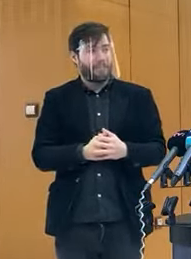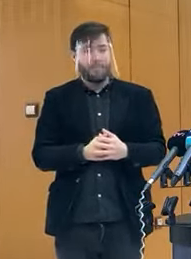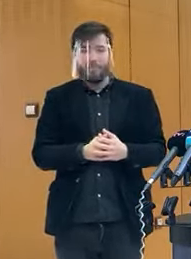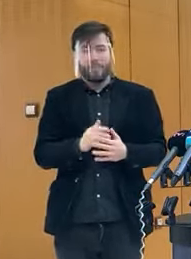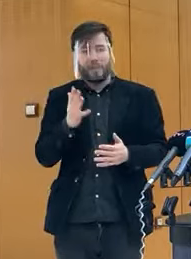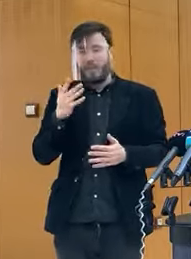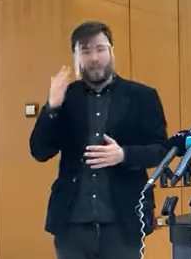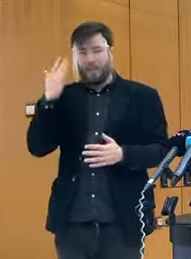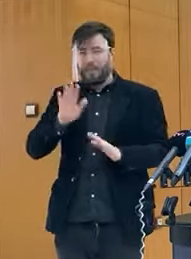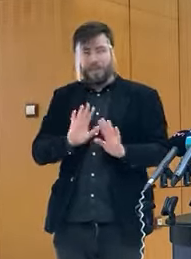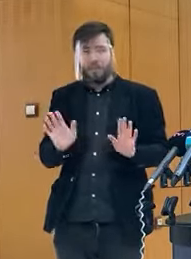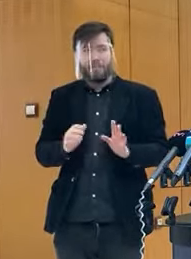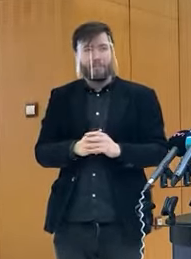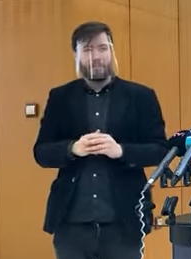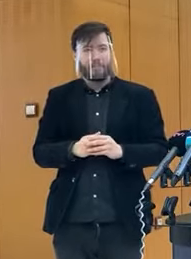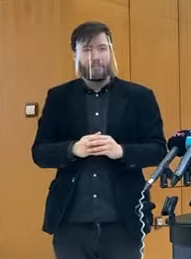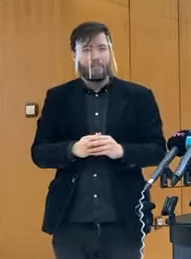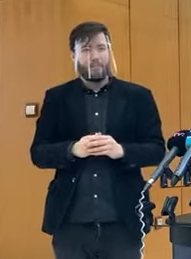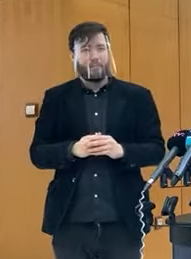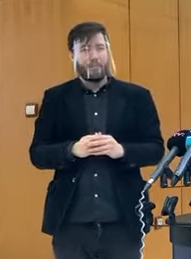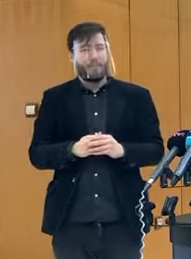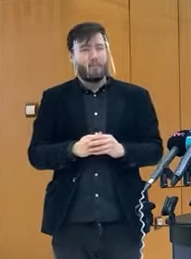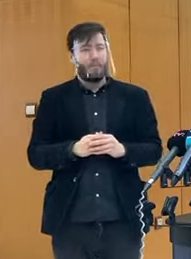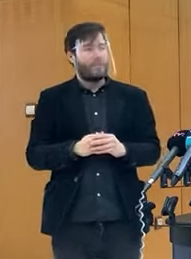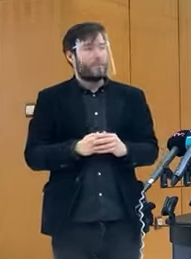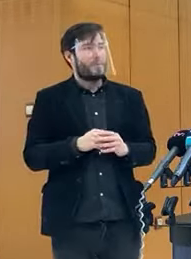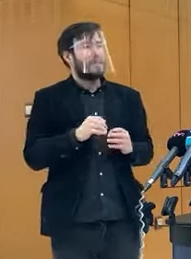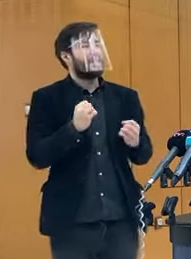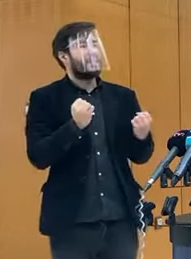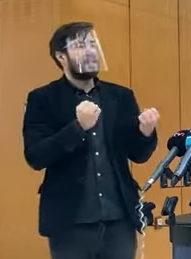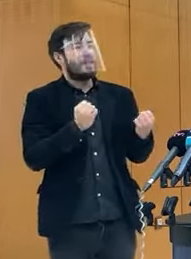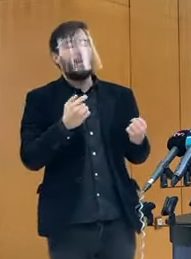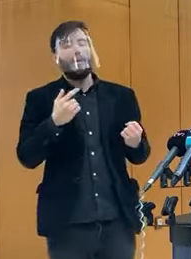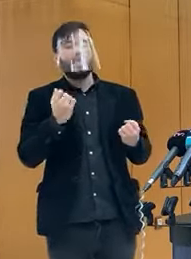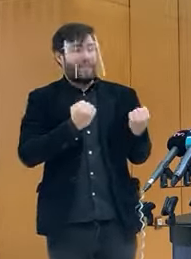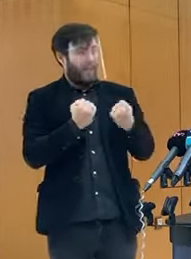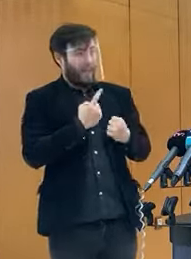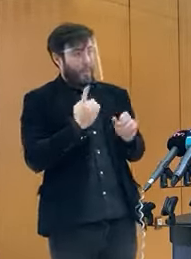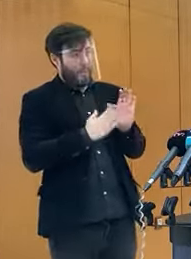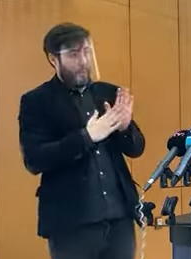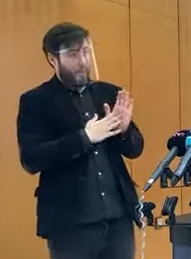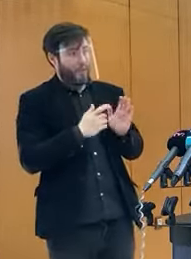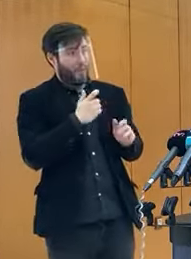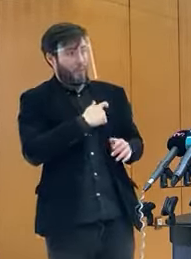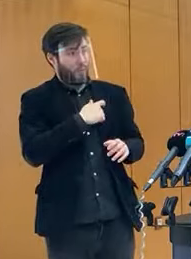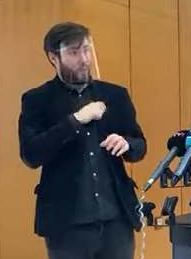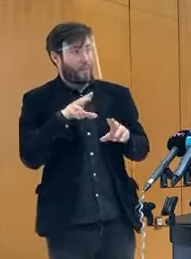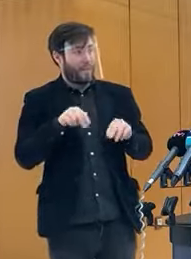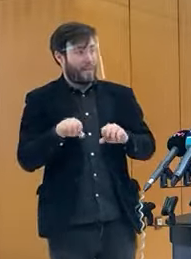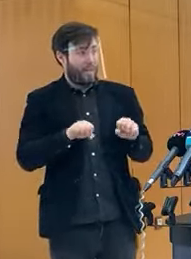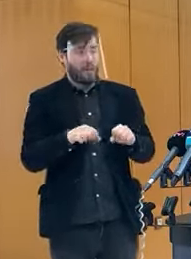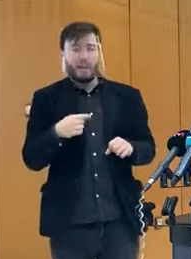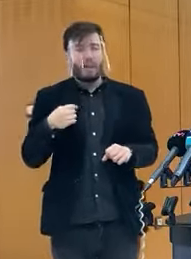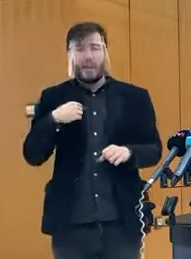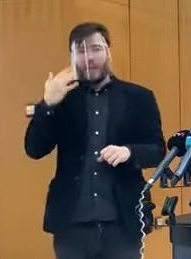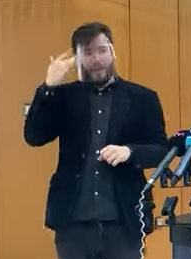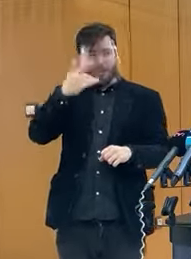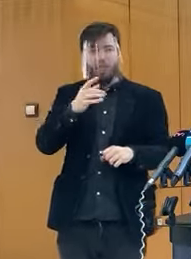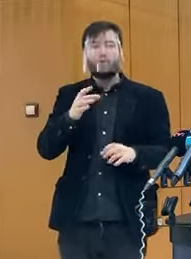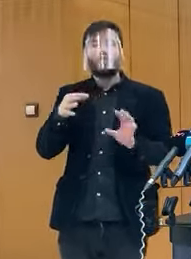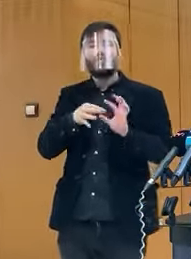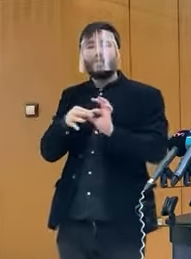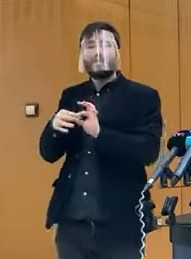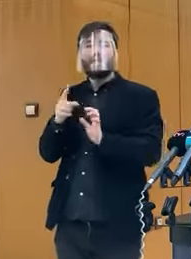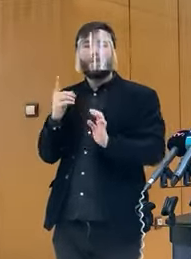Nie, to si nemyslím, že by toto bolo lepšie. Môj názor je taký, že si toto nemyslím a čo sa týka Igora